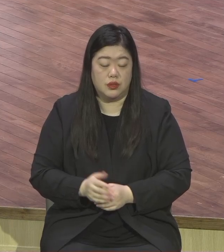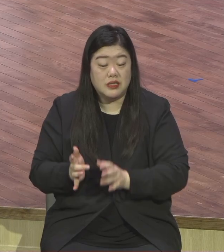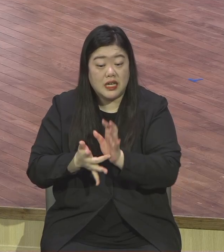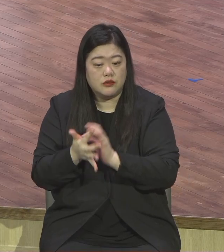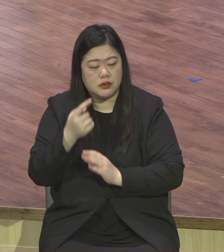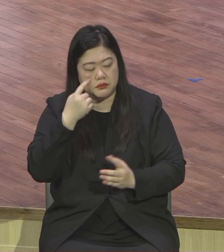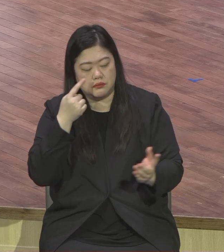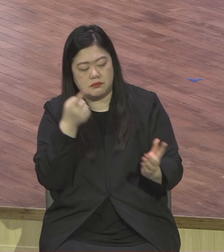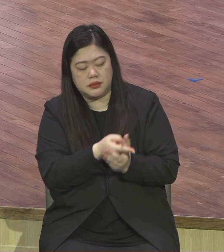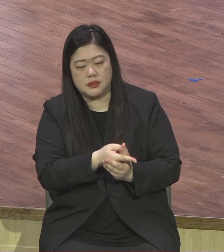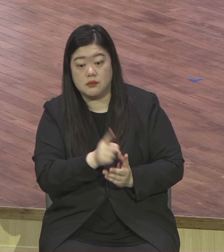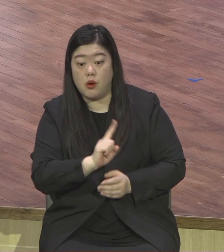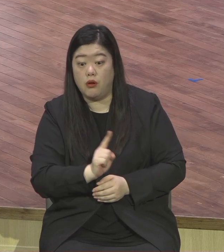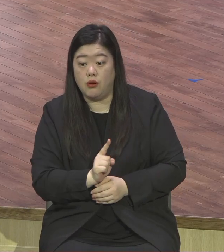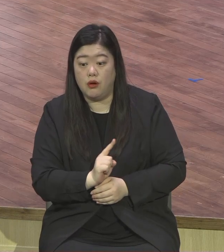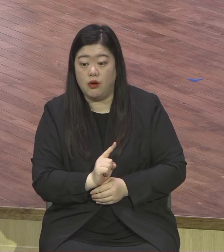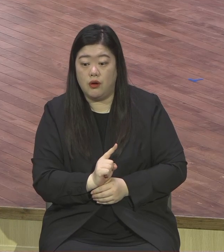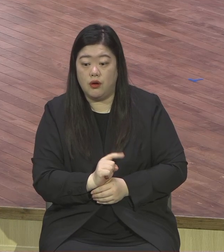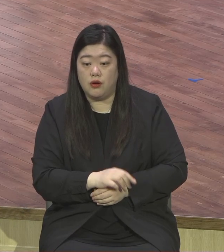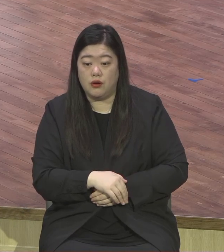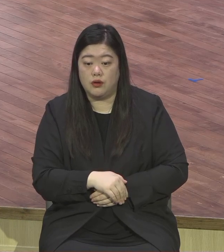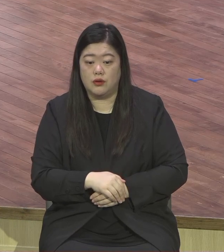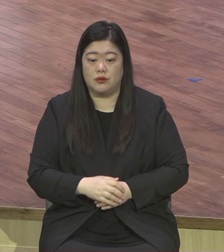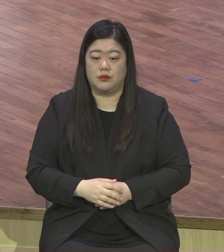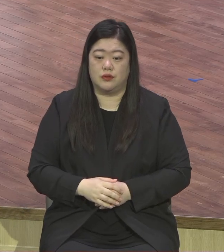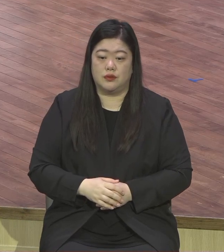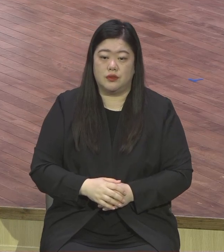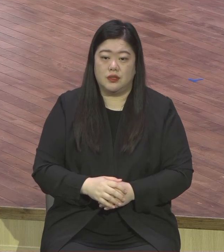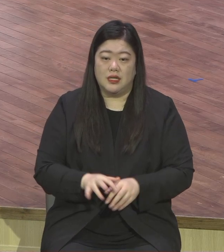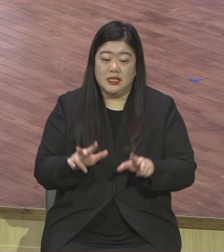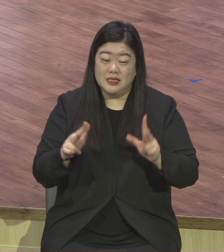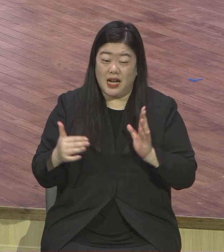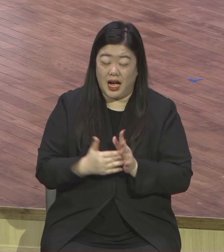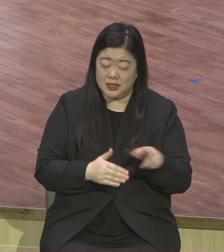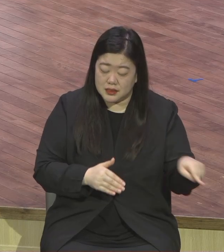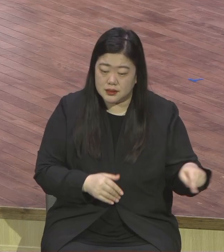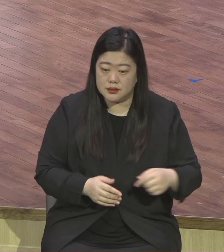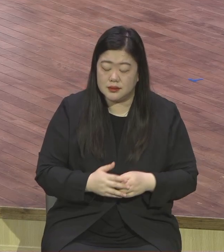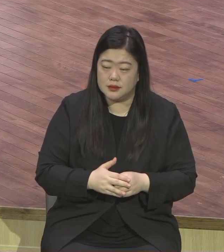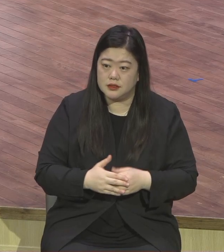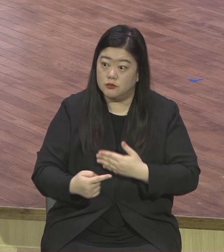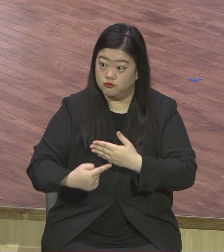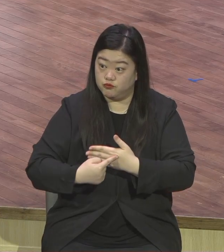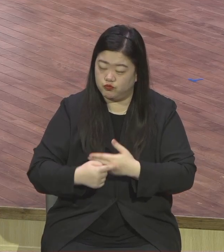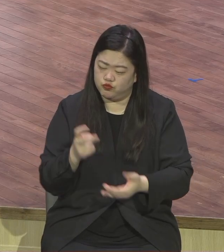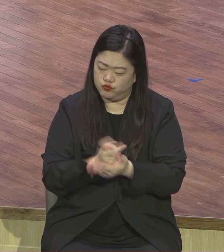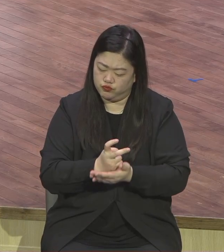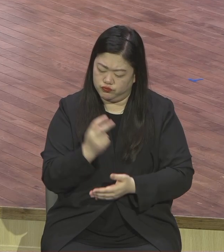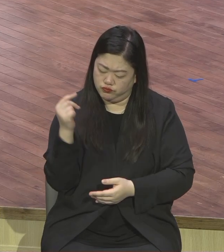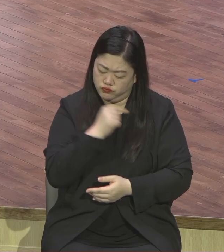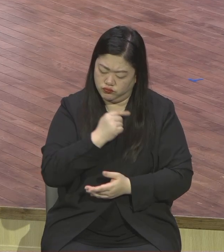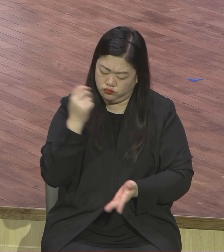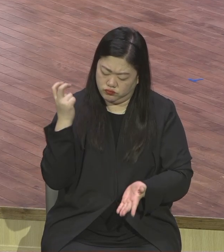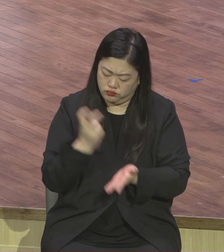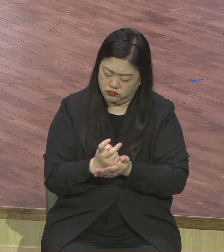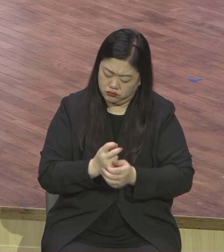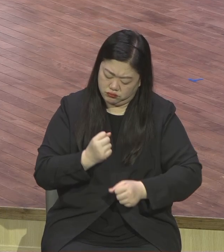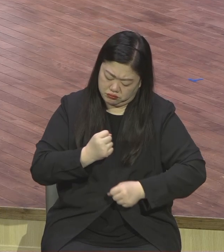있으세요? 온통 그 마음속에 물질이 지배하고 있어요. 물질이 완전히 물질의